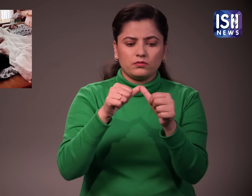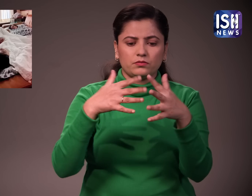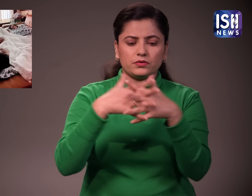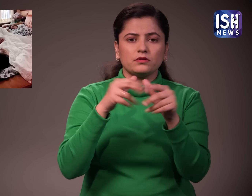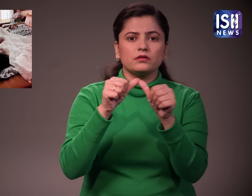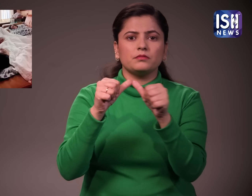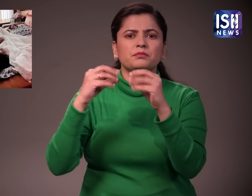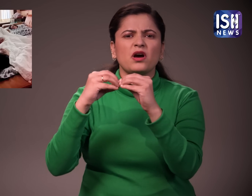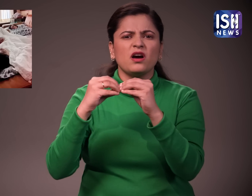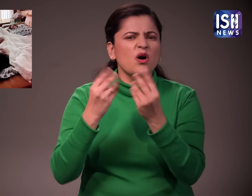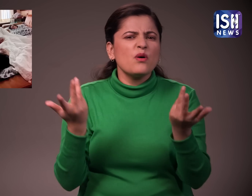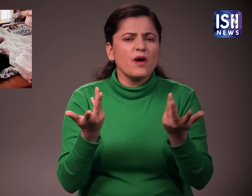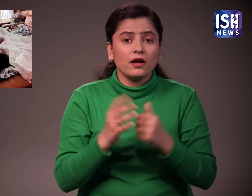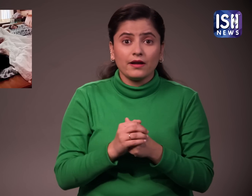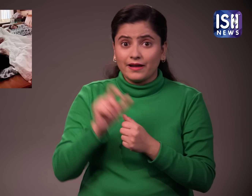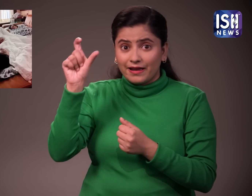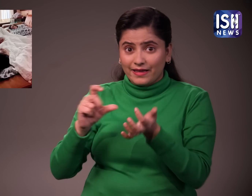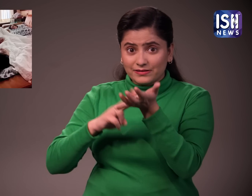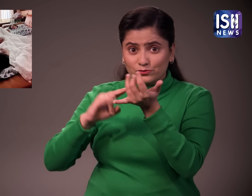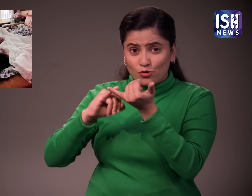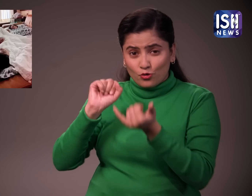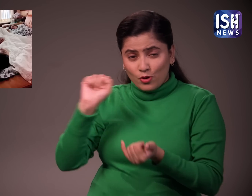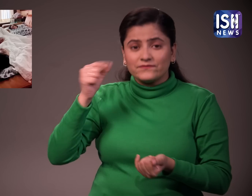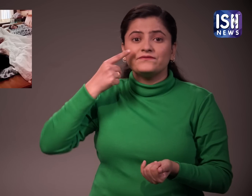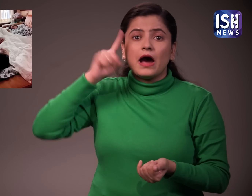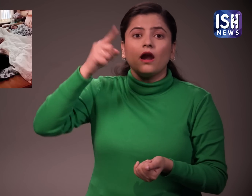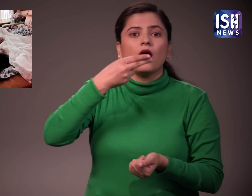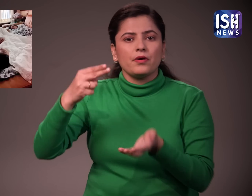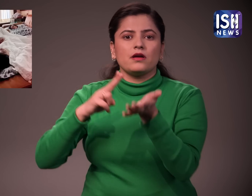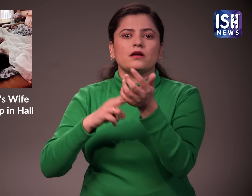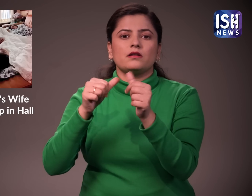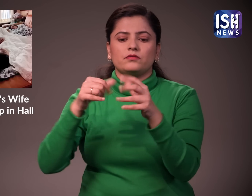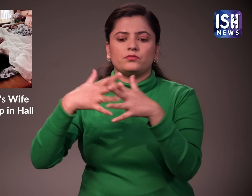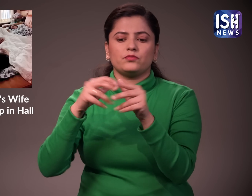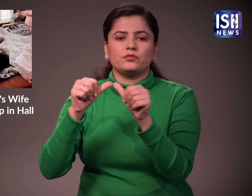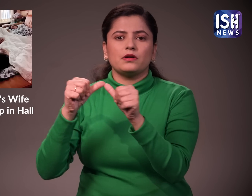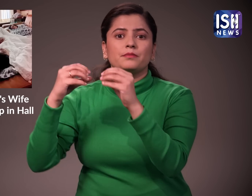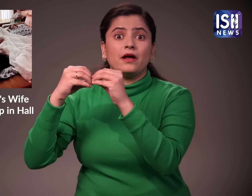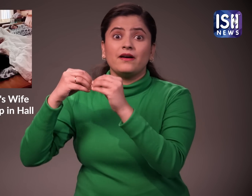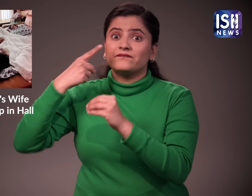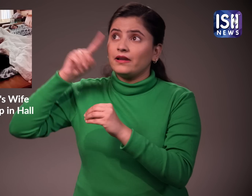अपने पिता नवाब के नाम पर अपने सपनों के घर का नाम नवाब रखा था